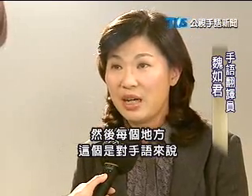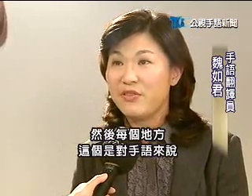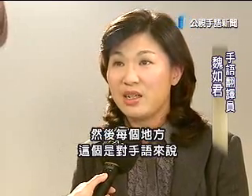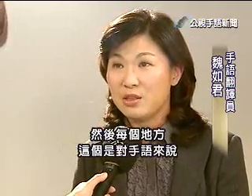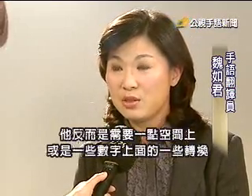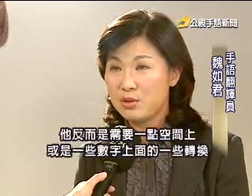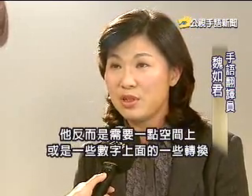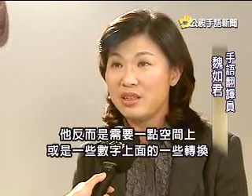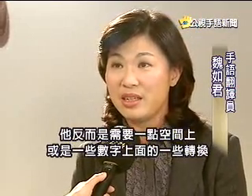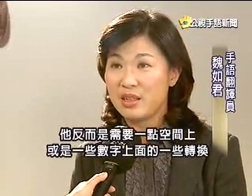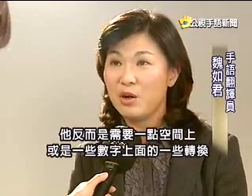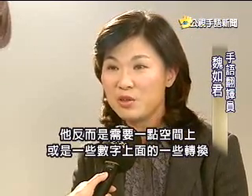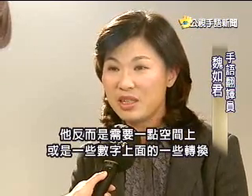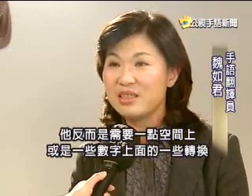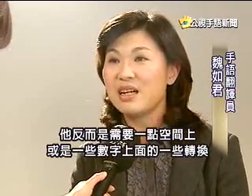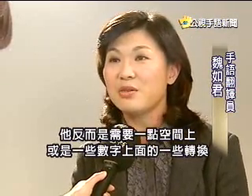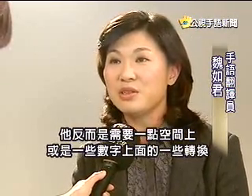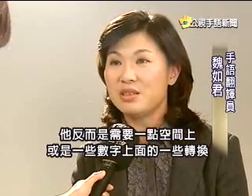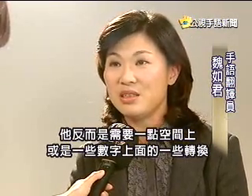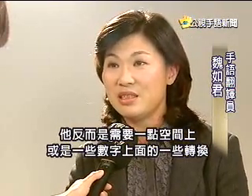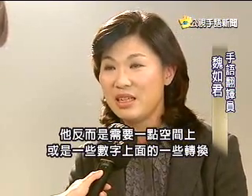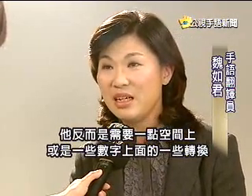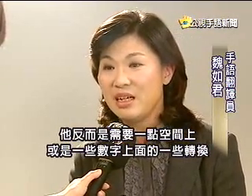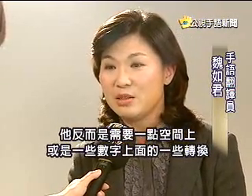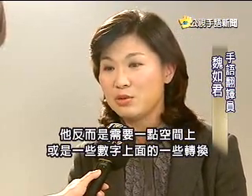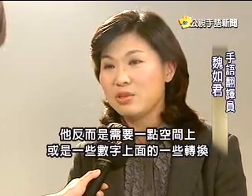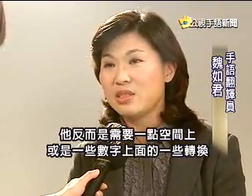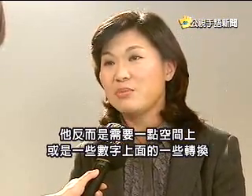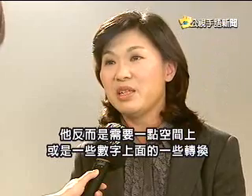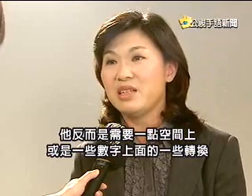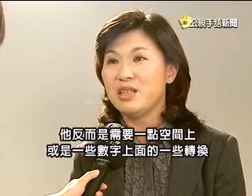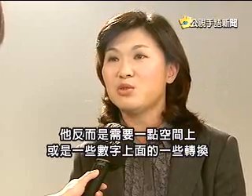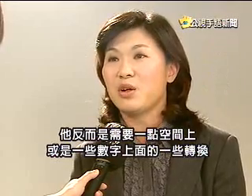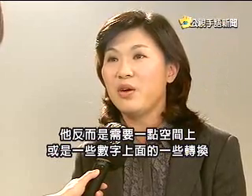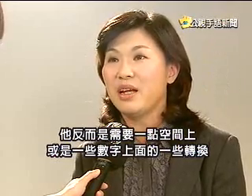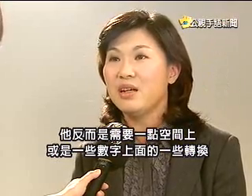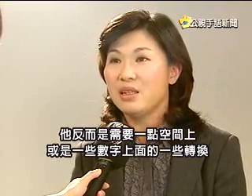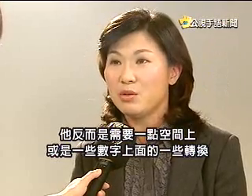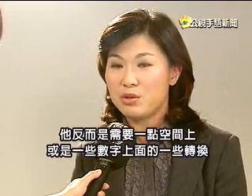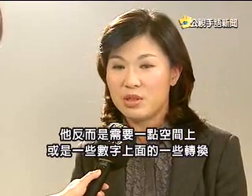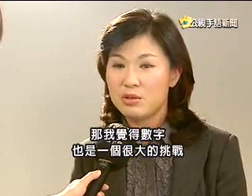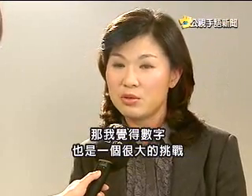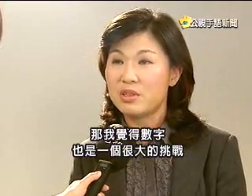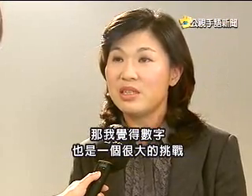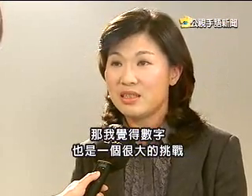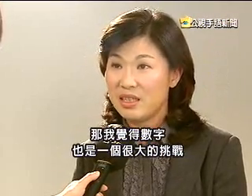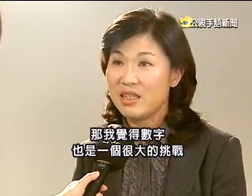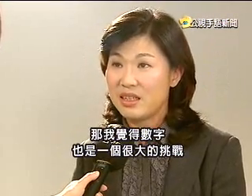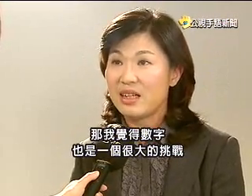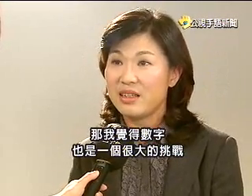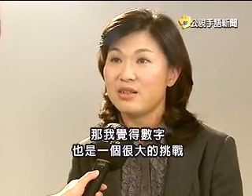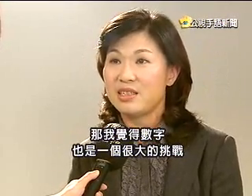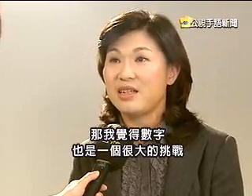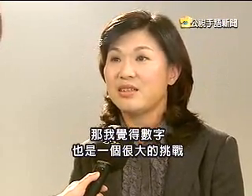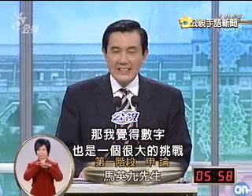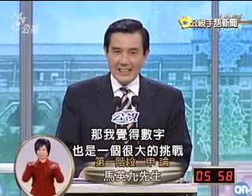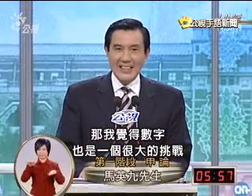它反而是需要一点空间上或者是一些数字上面的一些转换那我觉得数字也是一个很大的挑战候